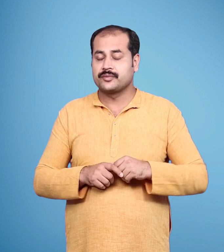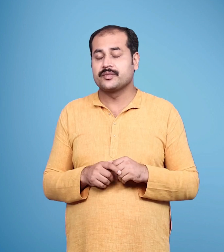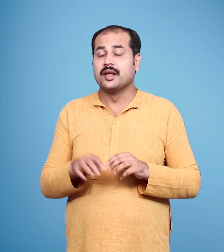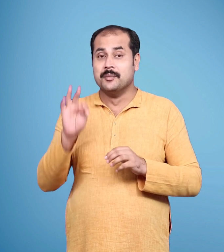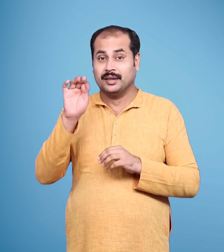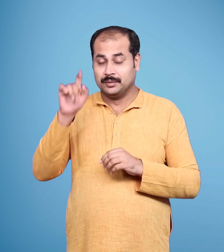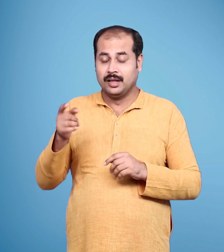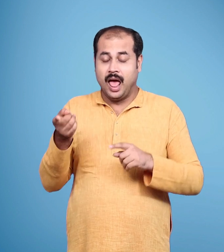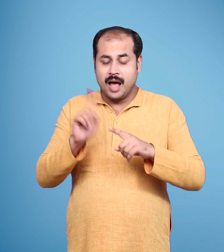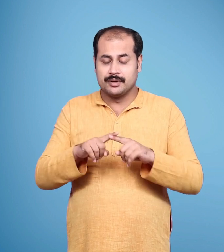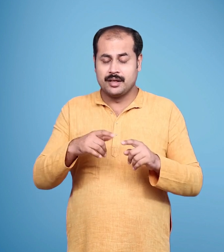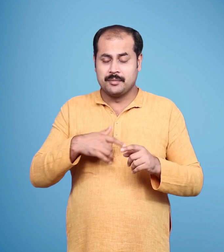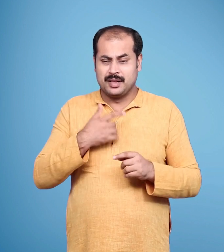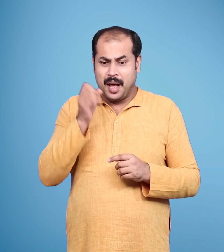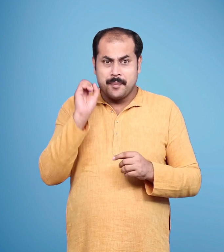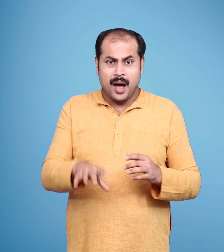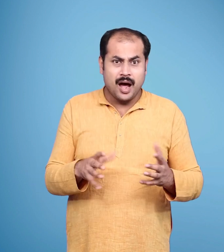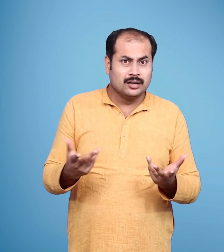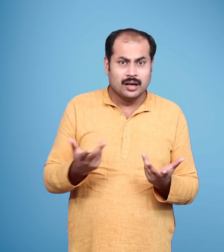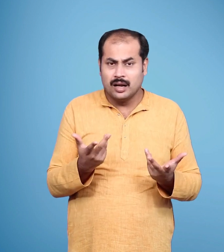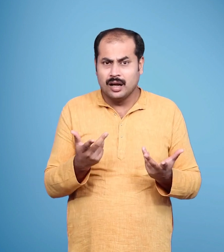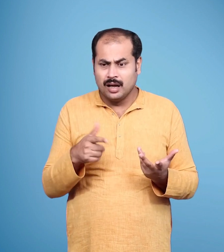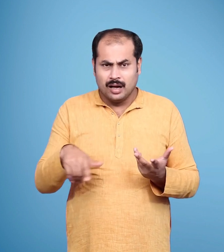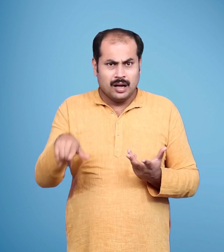अनिष्ट की आशंका उनके मन में और गहरी हो गई